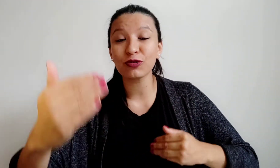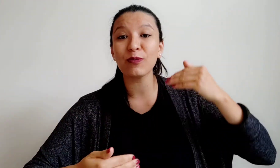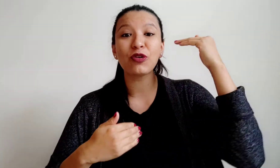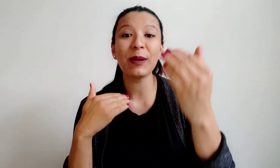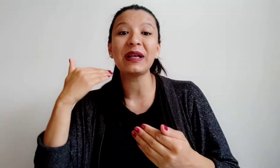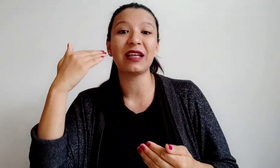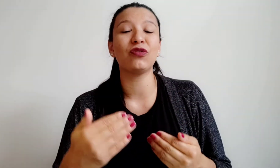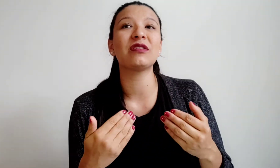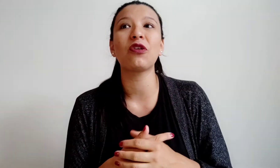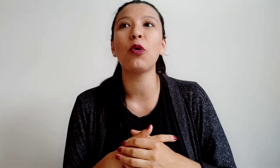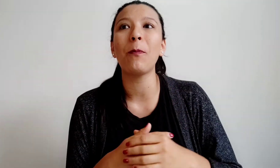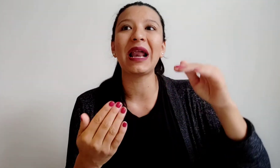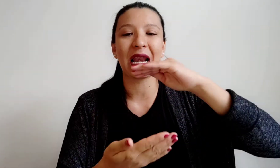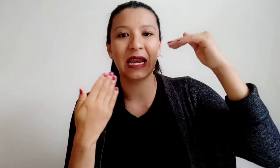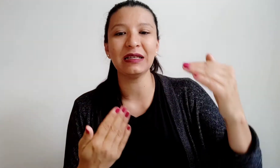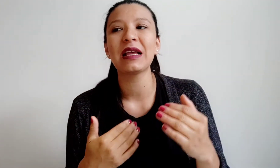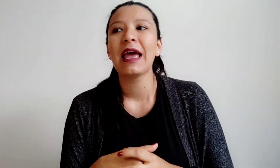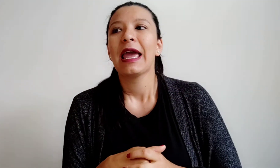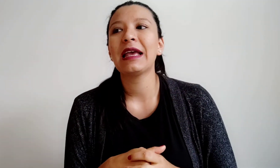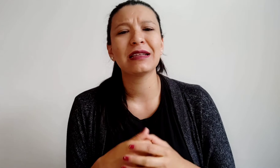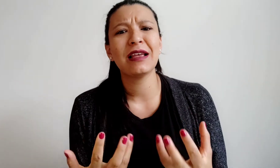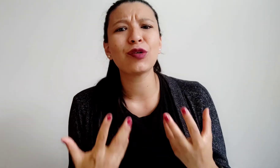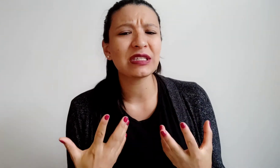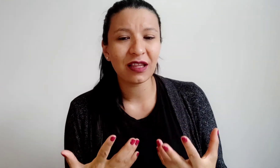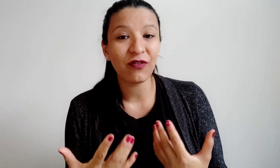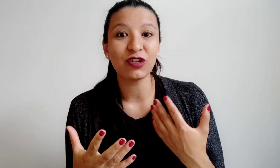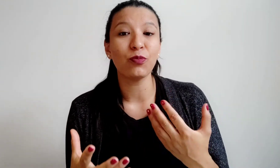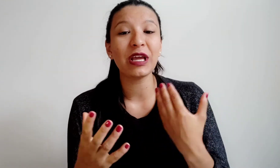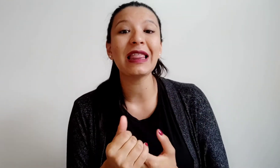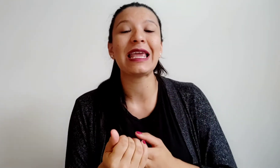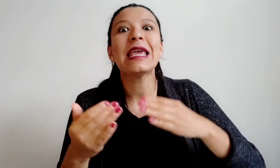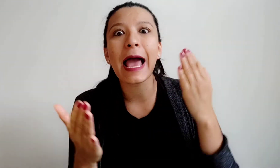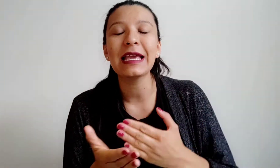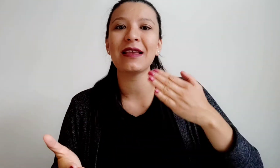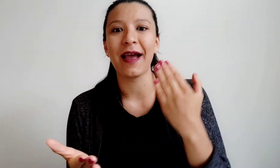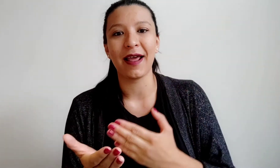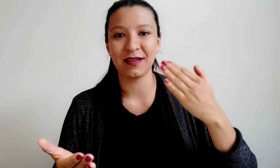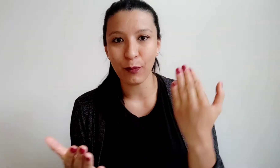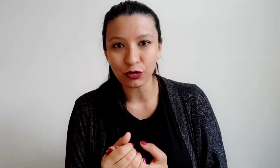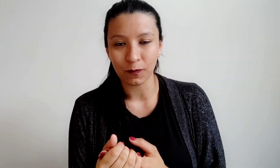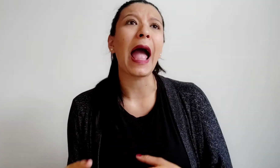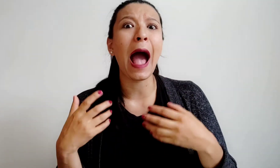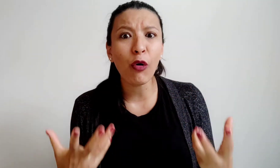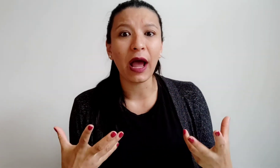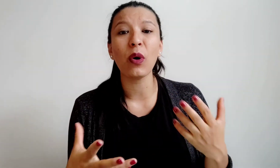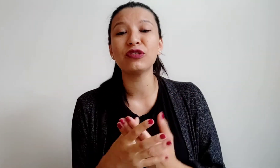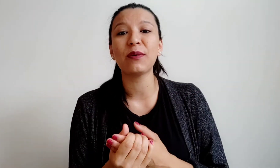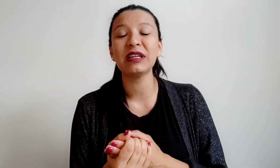vamos sobrepasando esas como barreras, se siente una satisfacción muy grande y hay que llegar a ese punto. Ahora, cuando estamos en